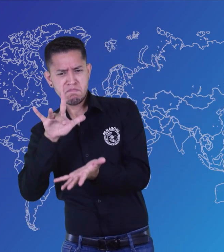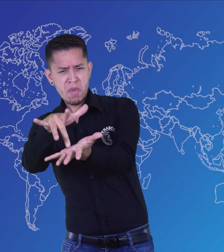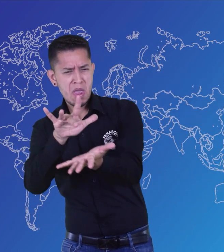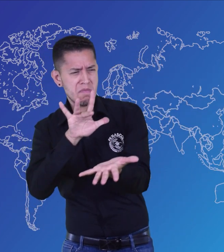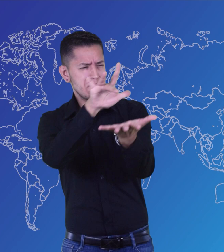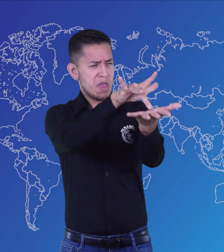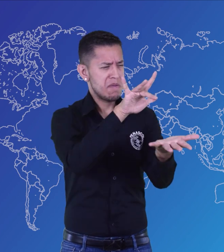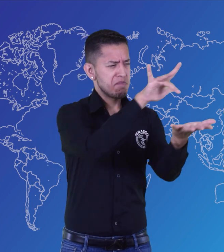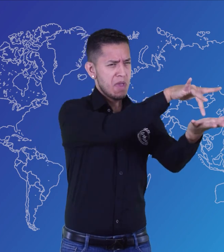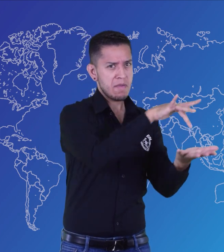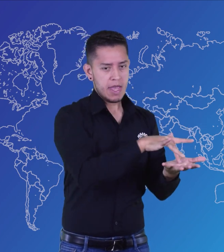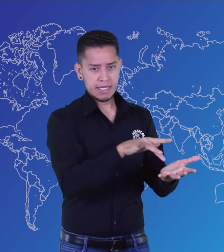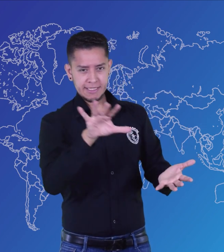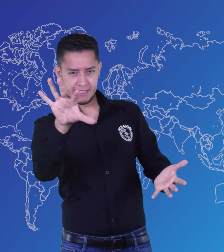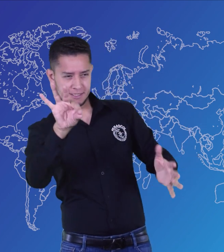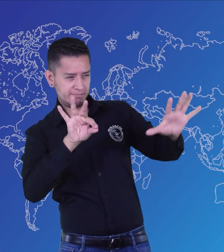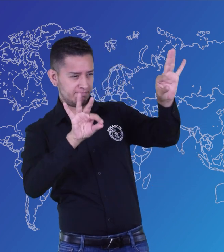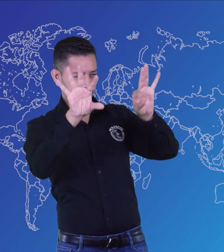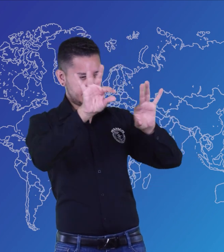Aquí te contamos algunos de ellos.